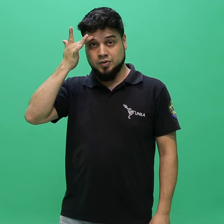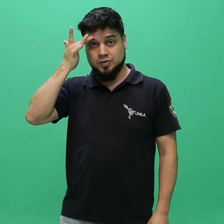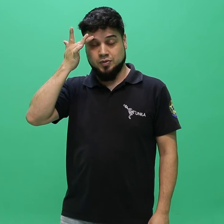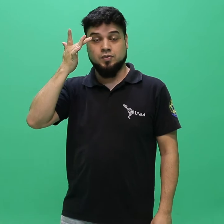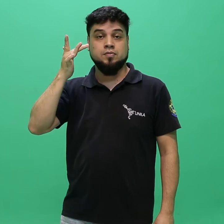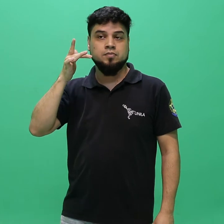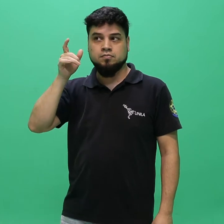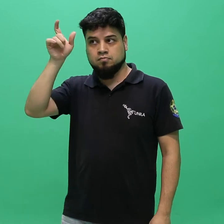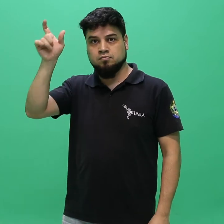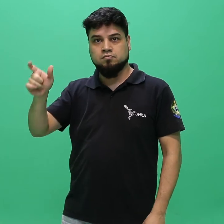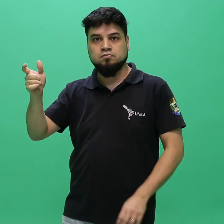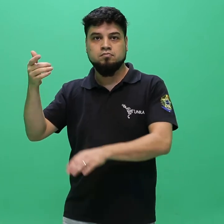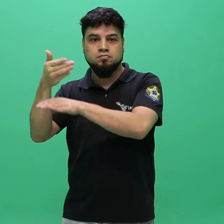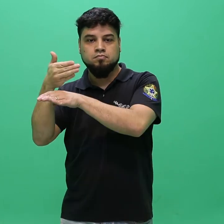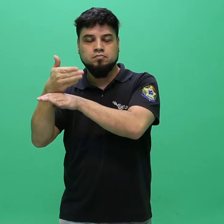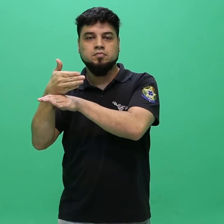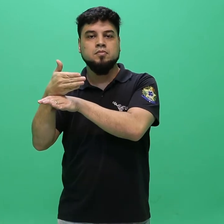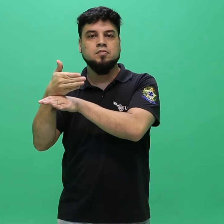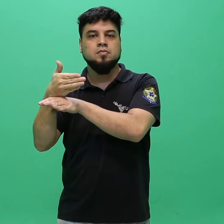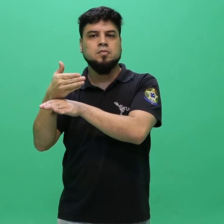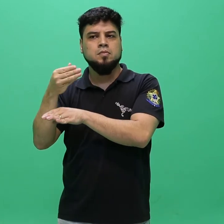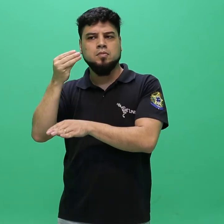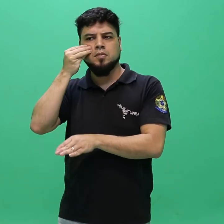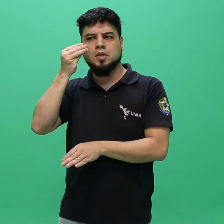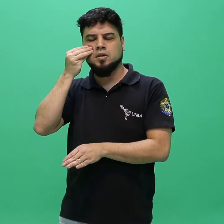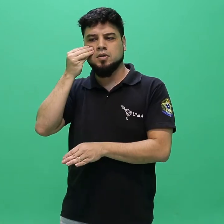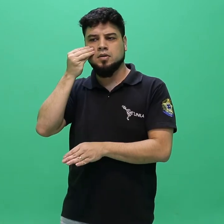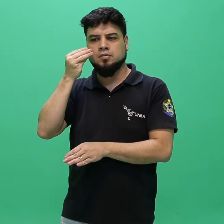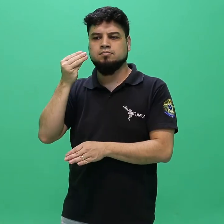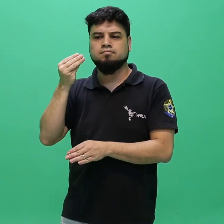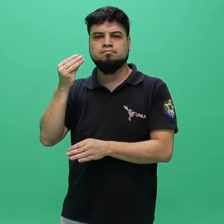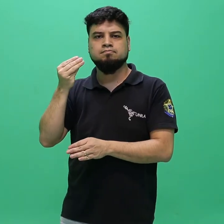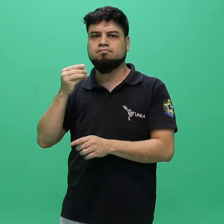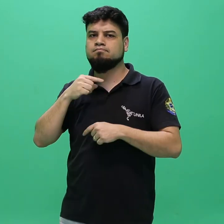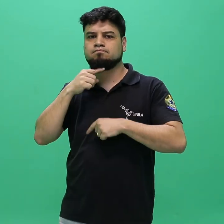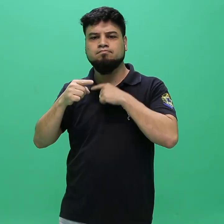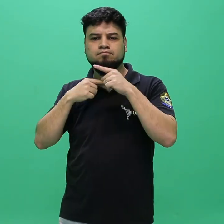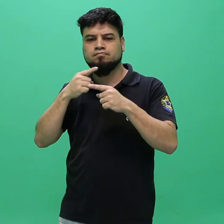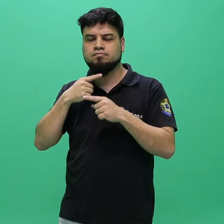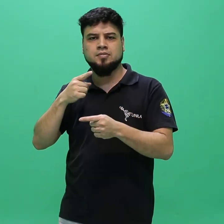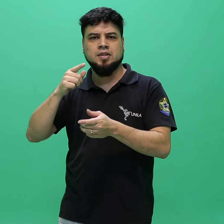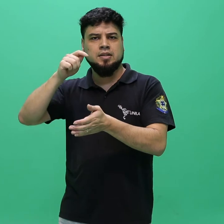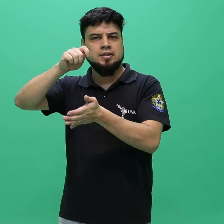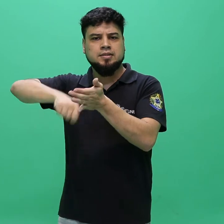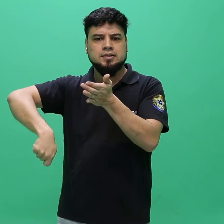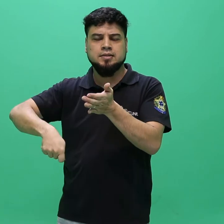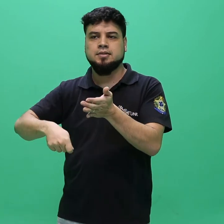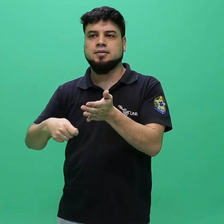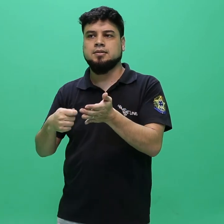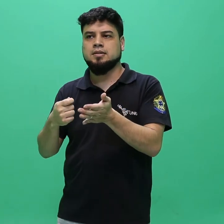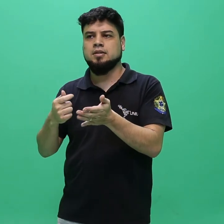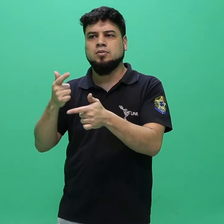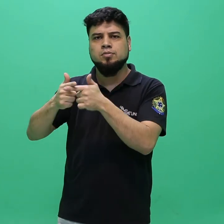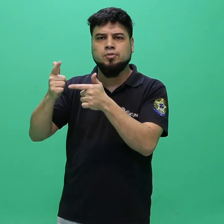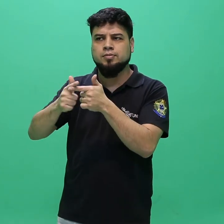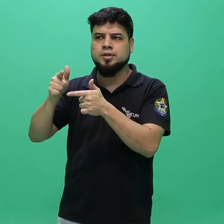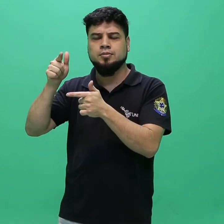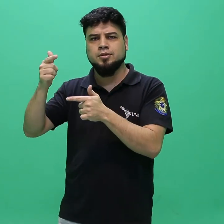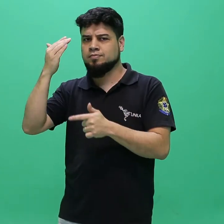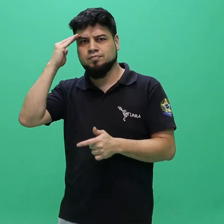impossibilidade da inscrição por dificuldade técnica ou outra, poderá, dentro do prazo estabelecido